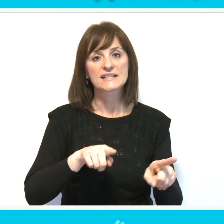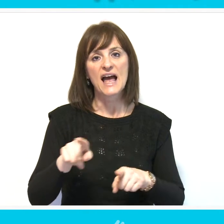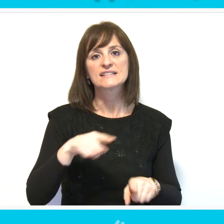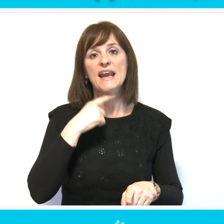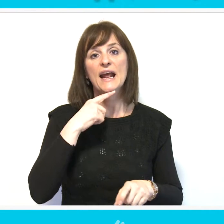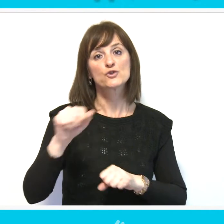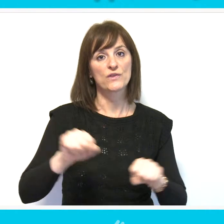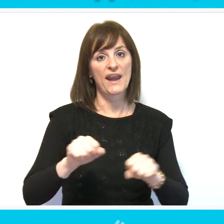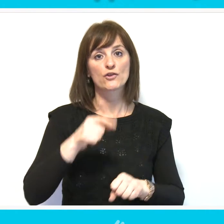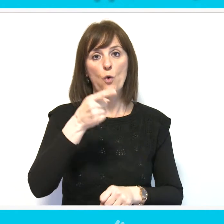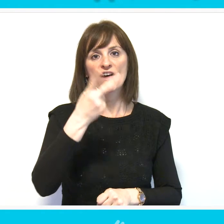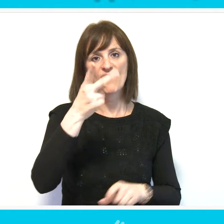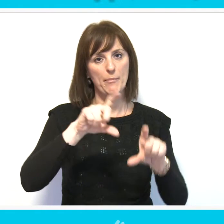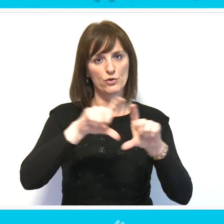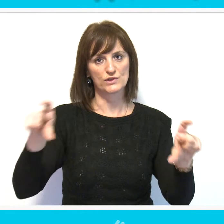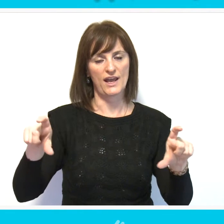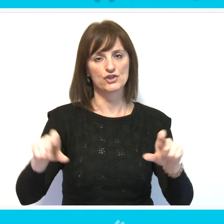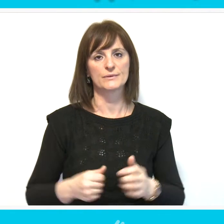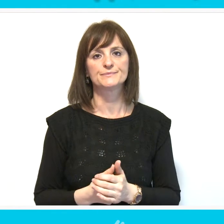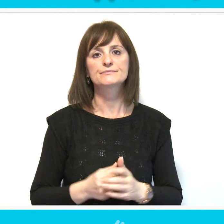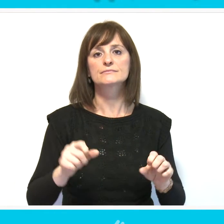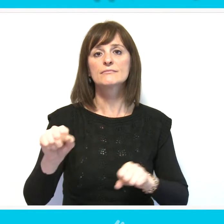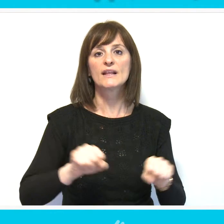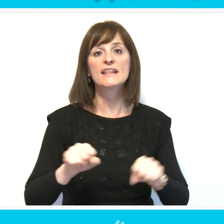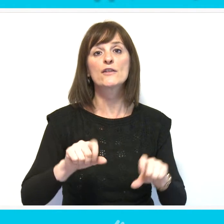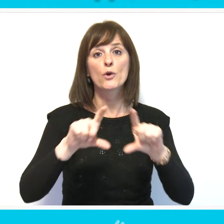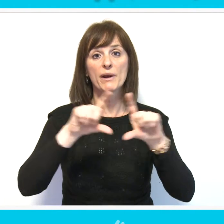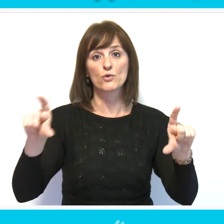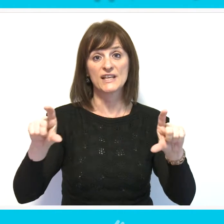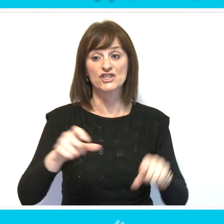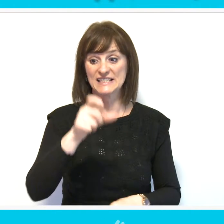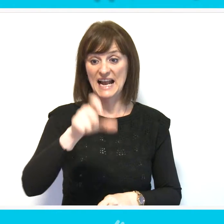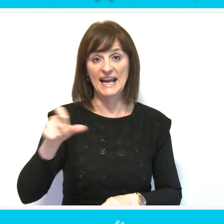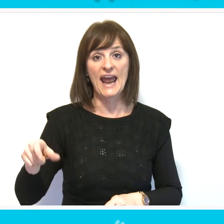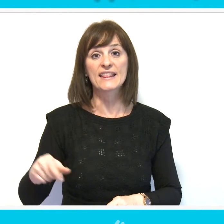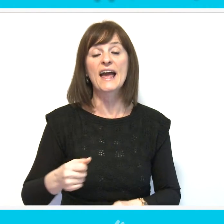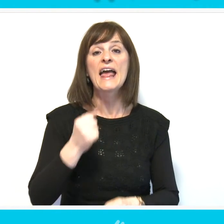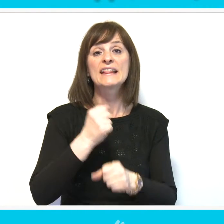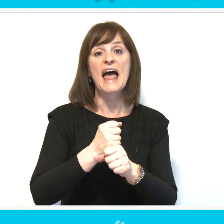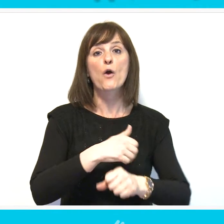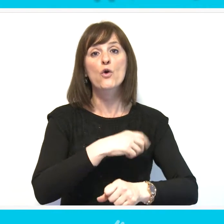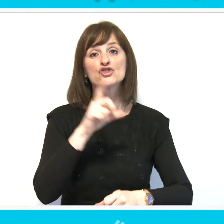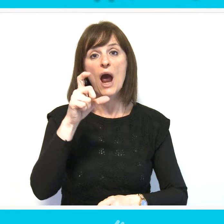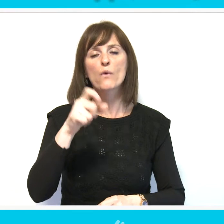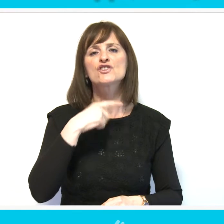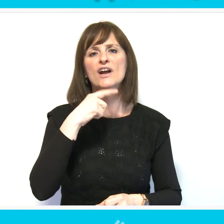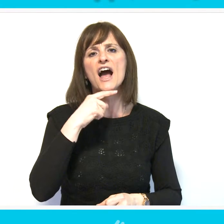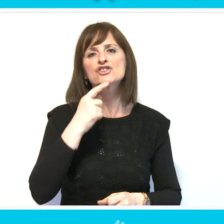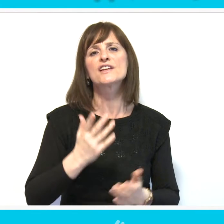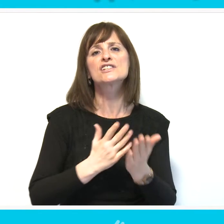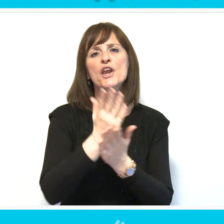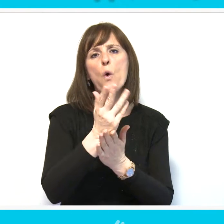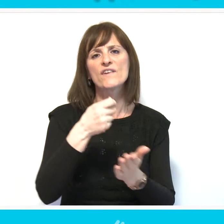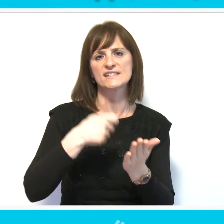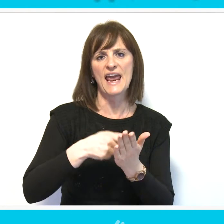najavili su direktori ova dva preduzeća. Direktor preduzeća za grejanje Danko Ćalović kaže da će se